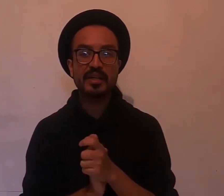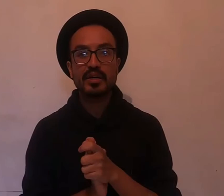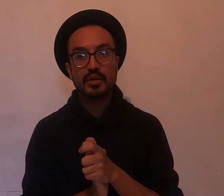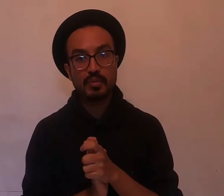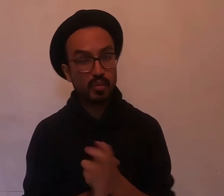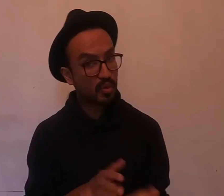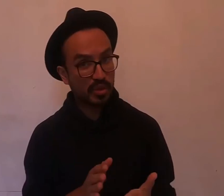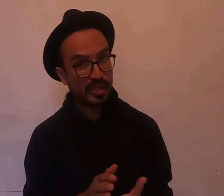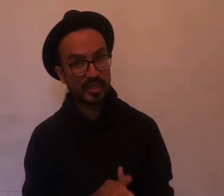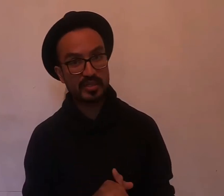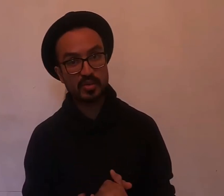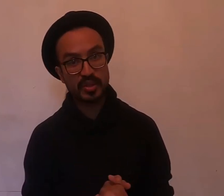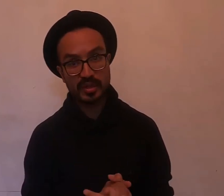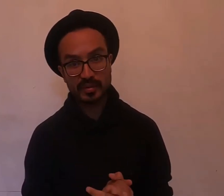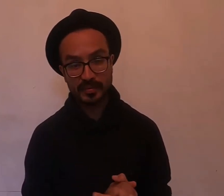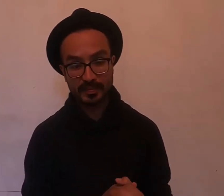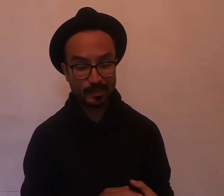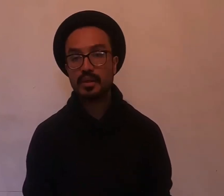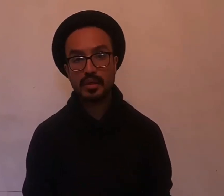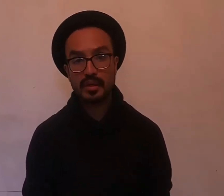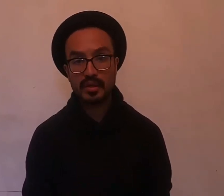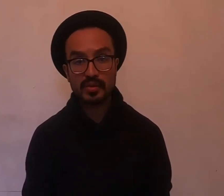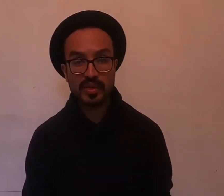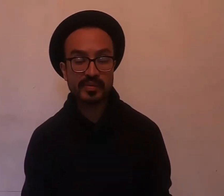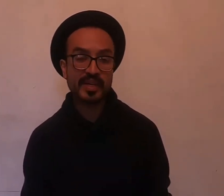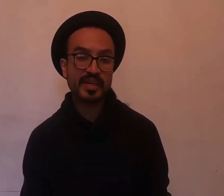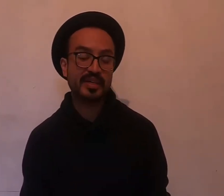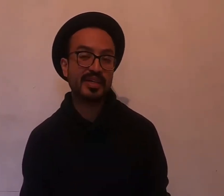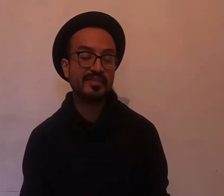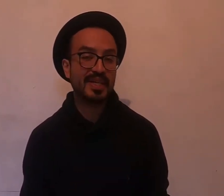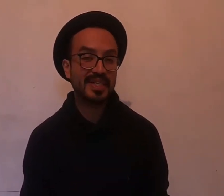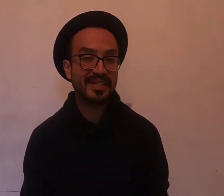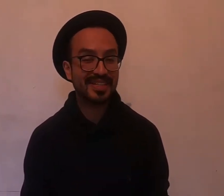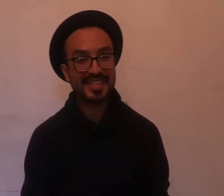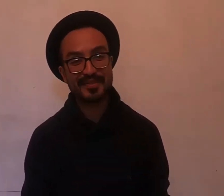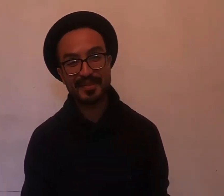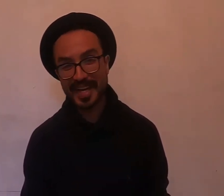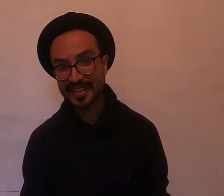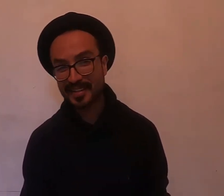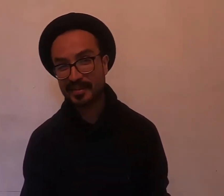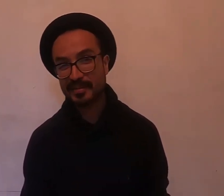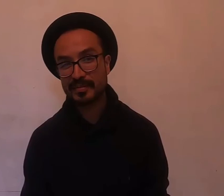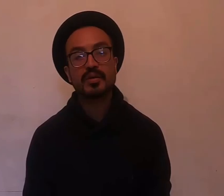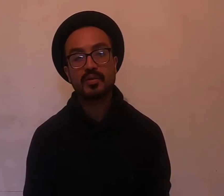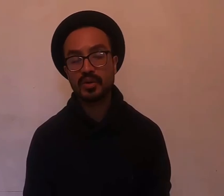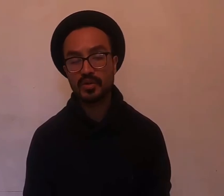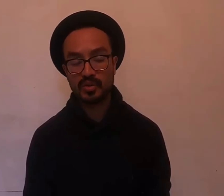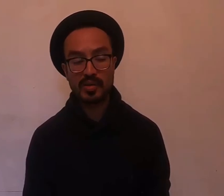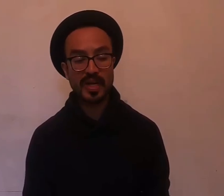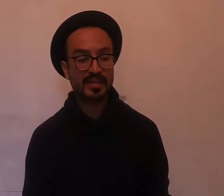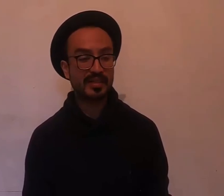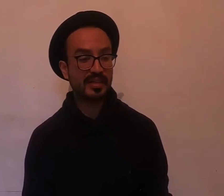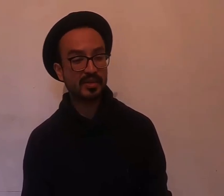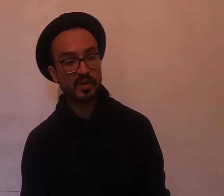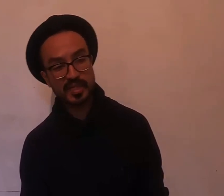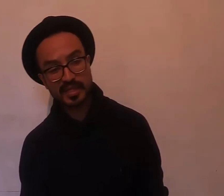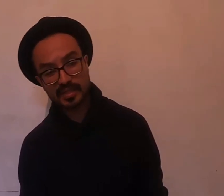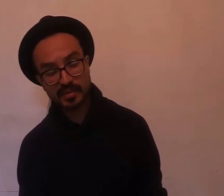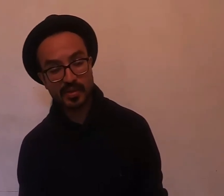mucho que discutir. Es un tema que además es desafiante. Cuando uno habla de estas cosas o cuando